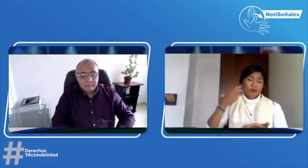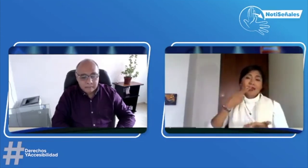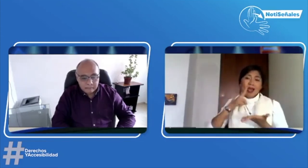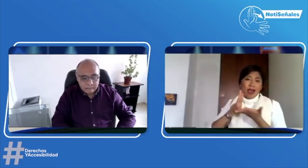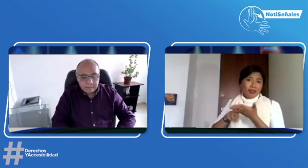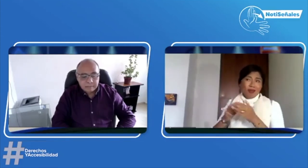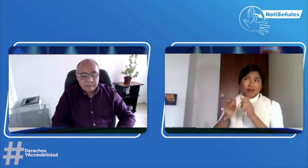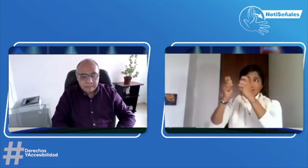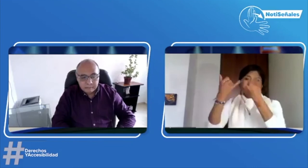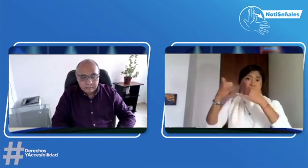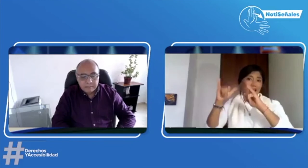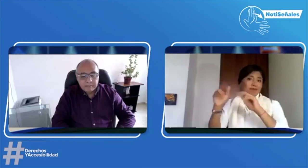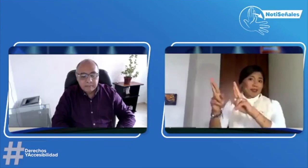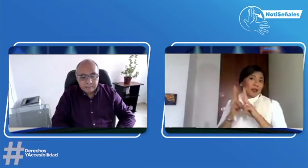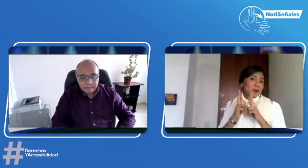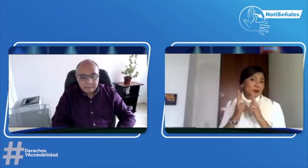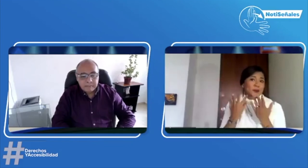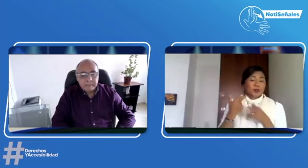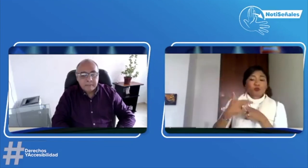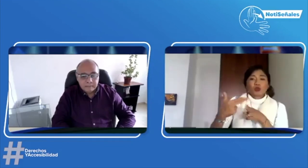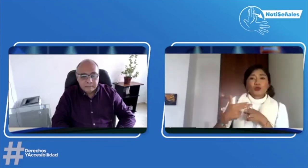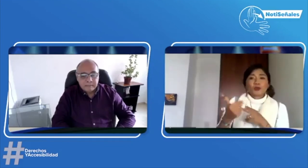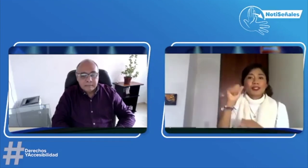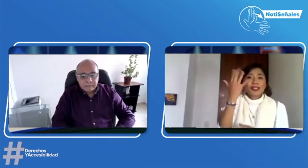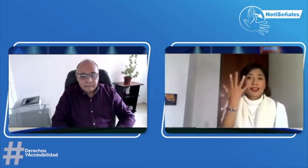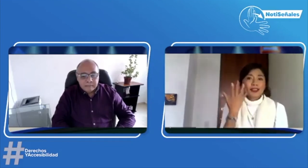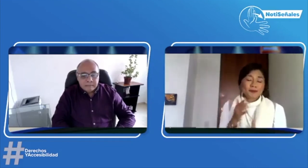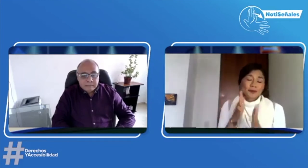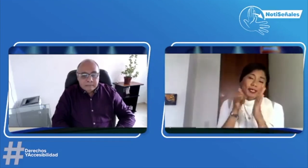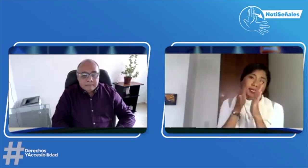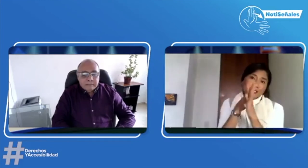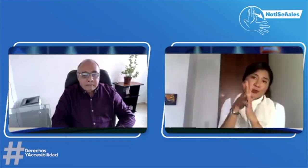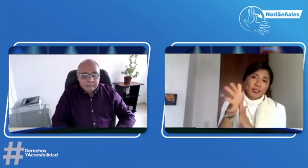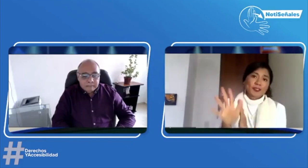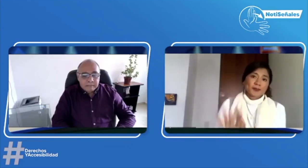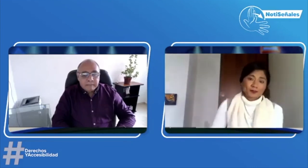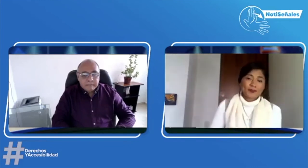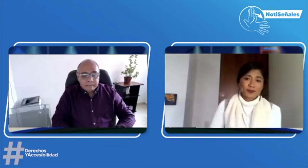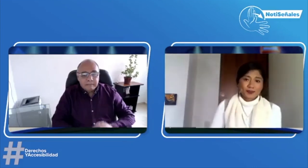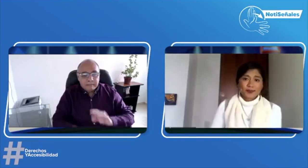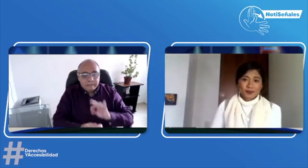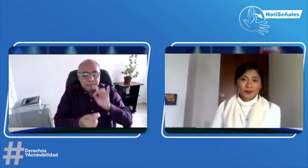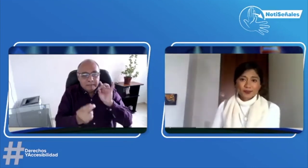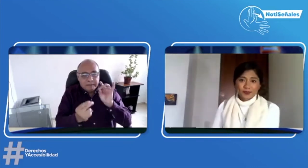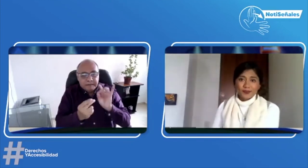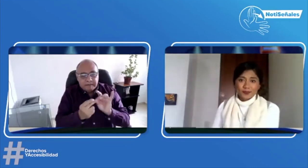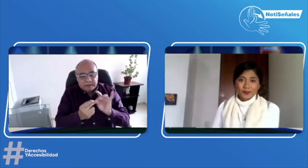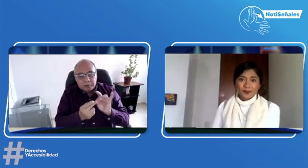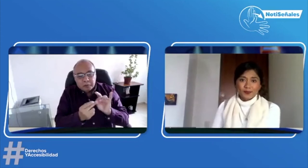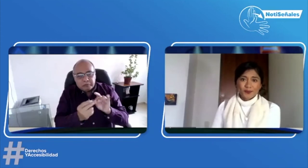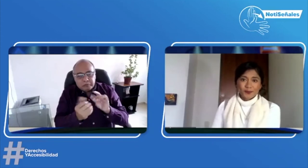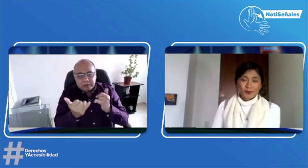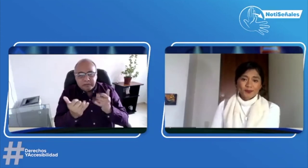hace cuatro años. Yo no lo voy a aceptar. Yo ya llevé este documento. Esperemos a ver qué sucede y qué respuesta se me da.